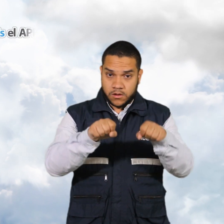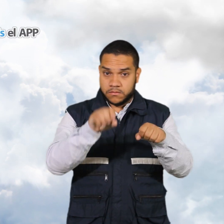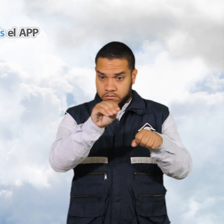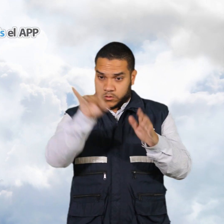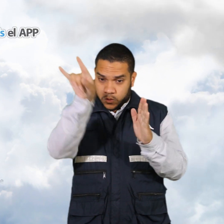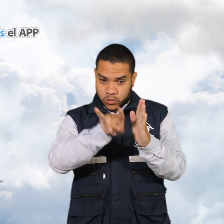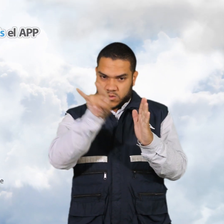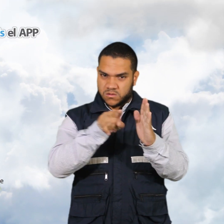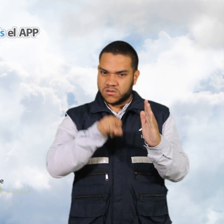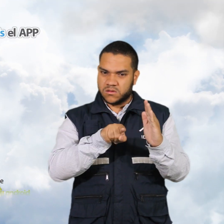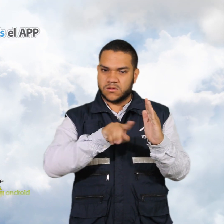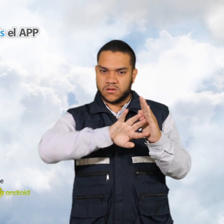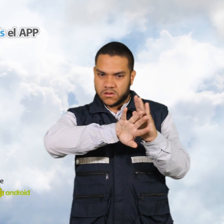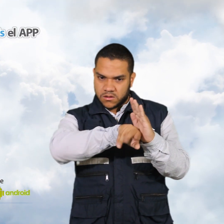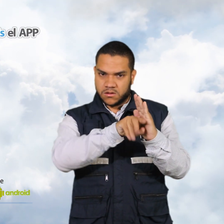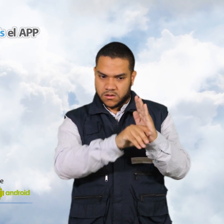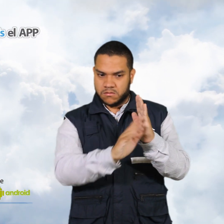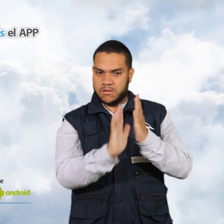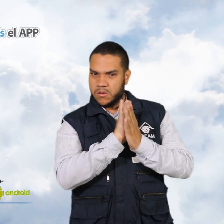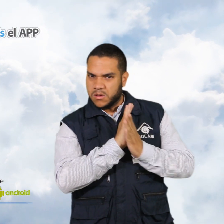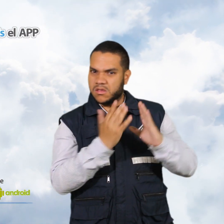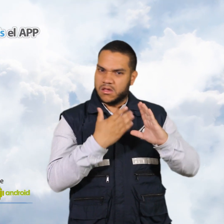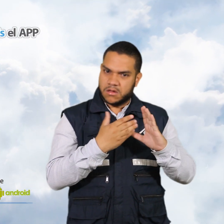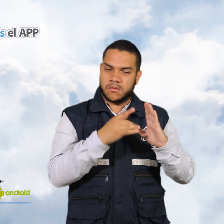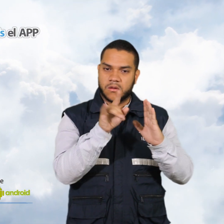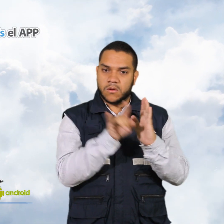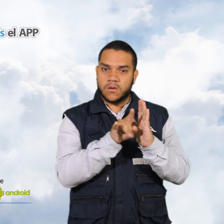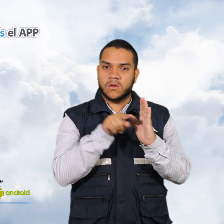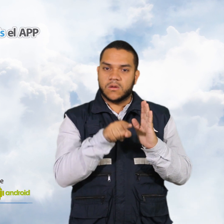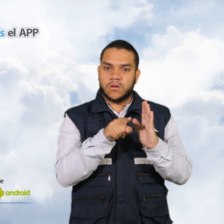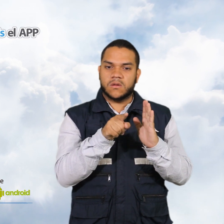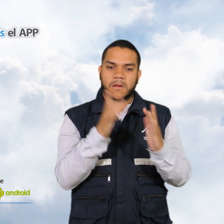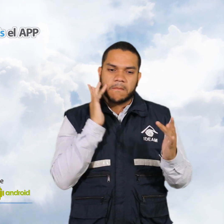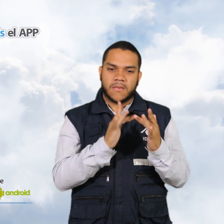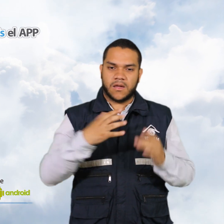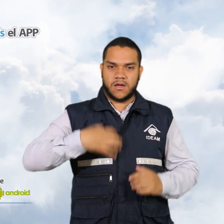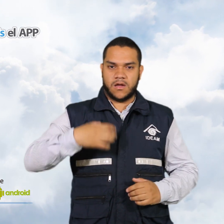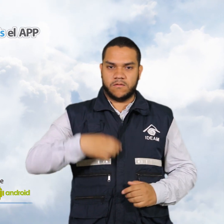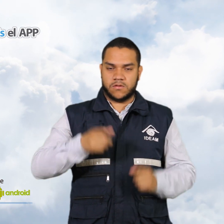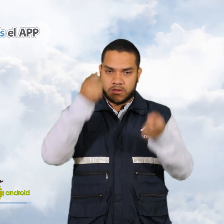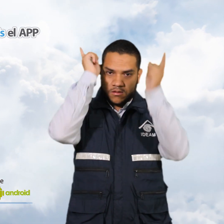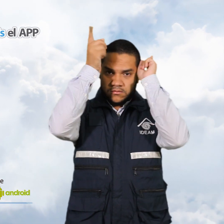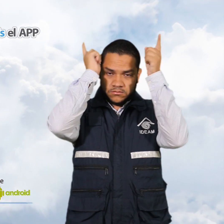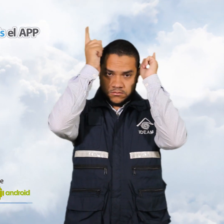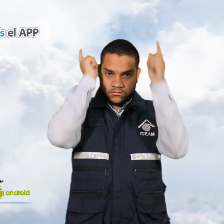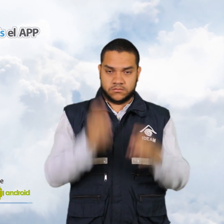invitamos a descargar nuestra aplicación Mi Pronóstico disponible para dispositivos móviles iPhone y Android.